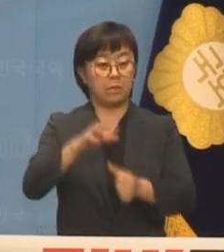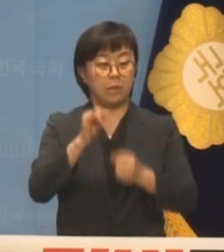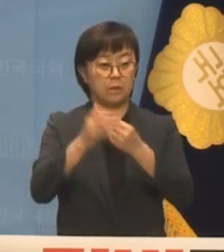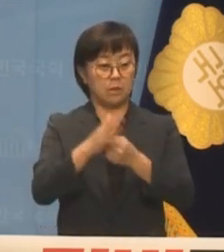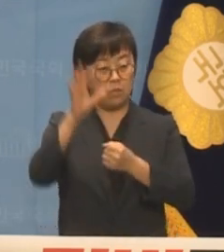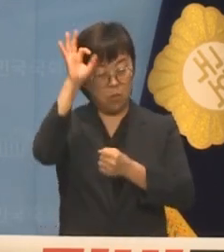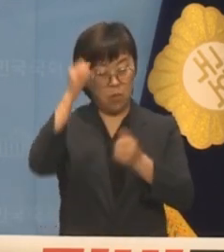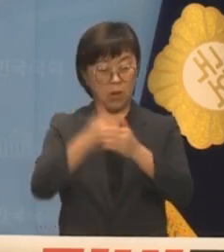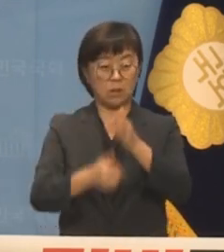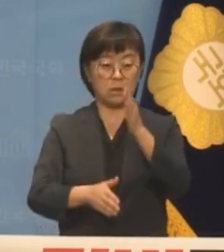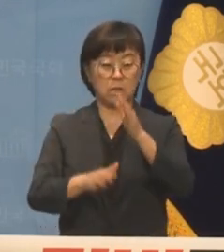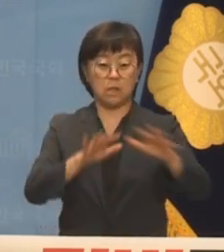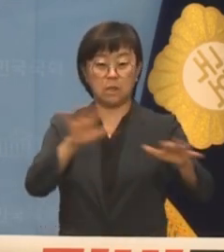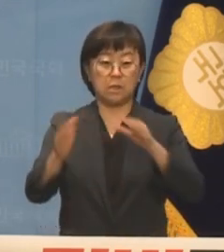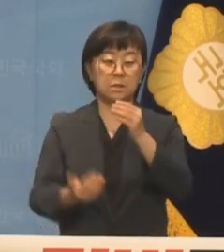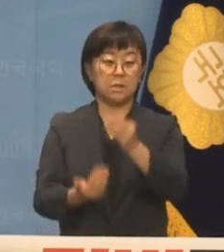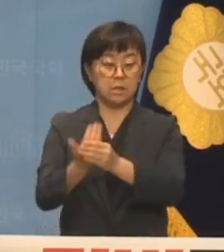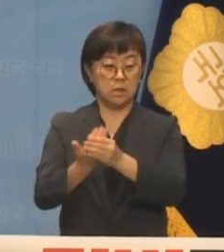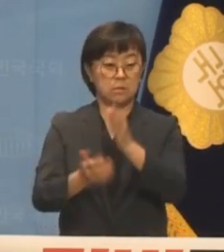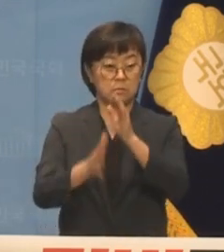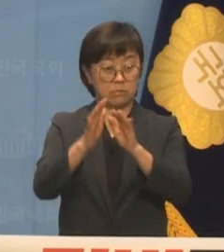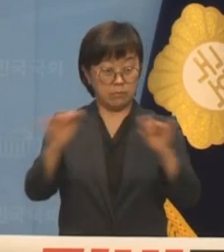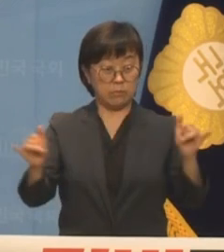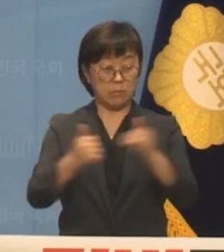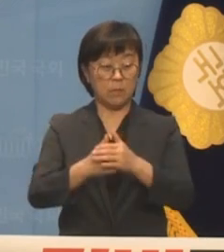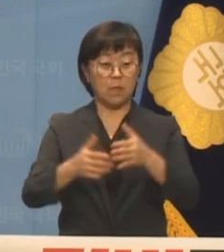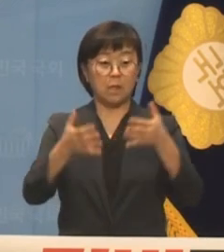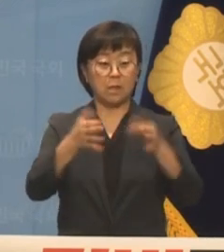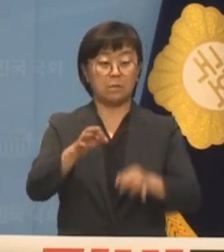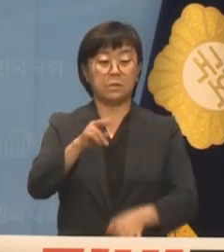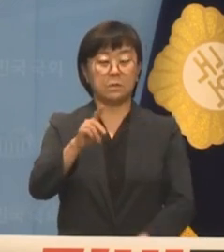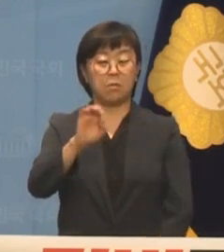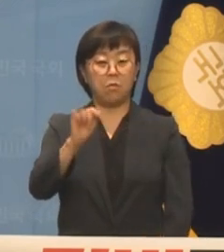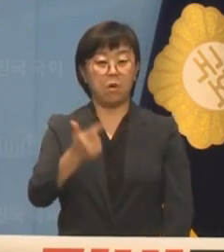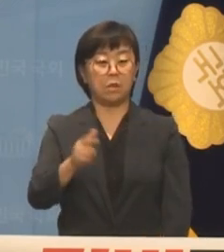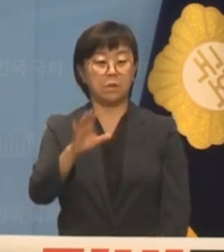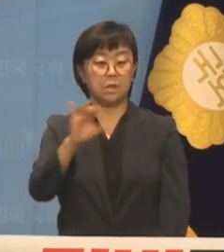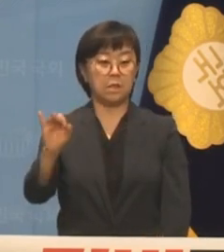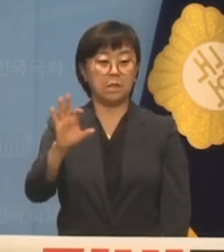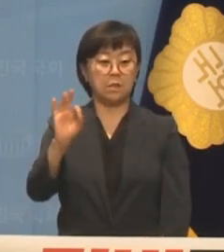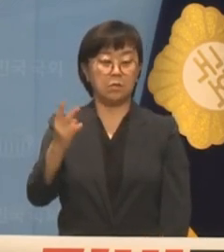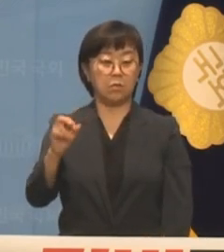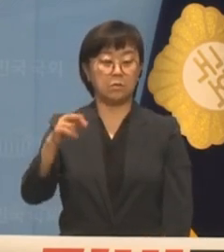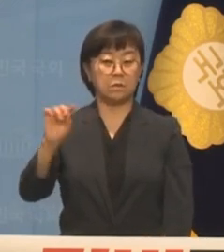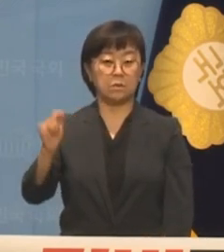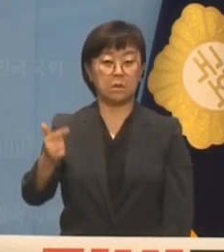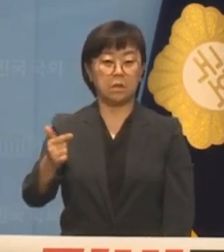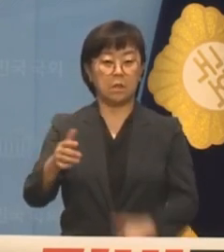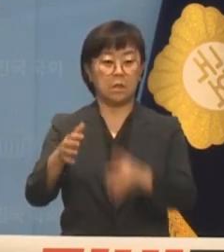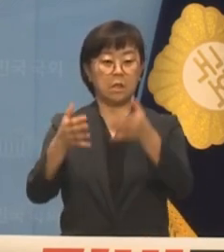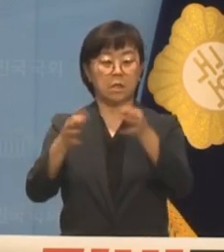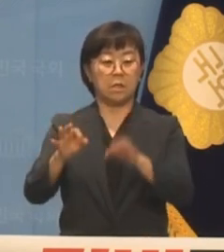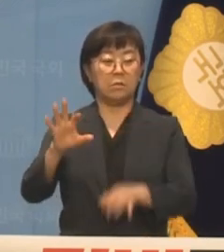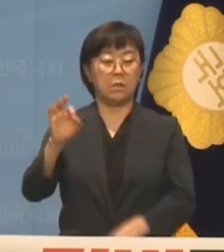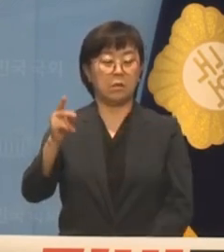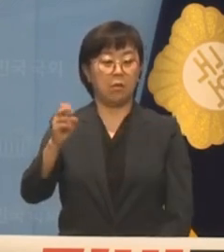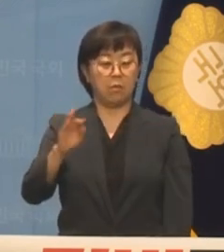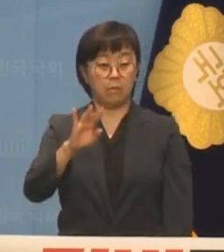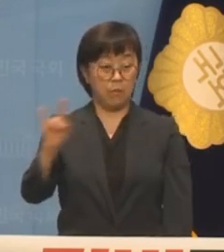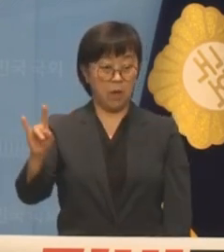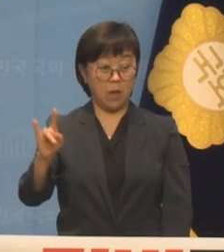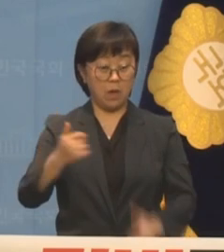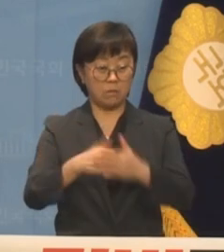포항 촉발 지진의 피해 시민들은 김성환, 이용선, 김영배 의원에게